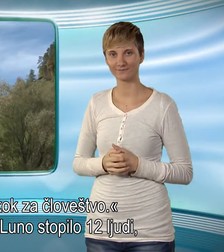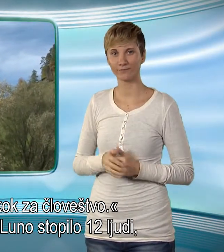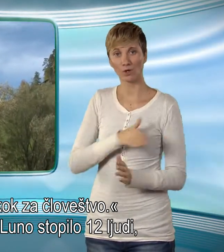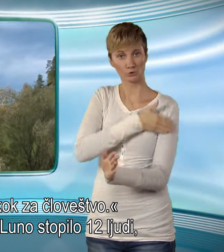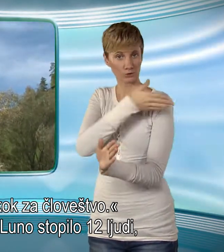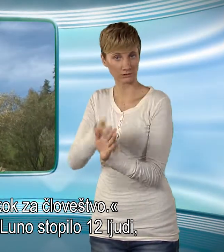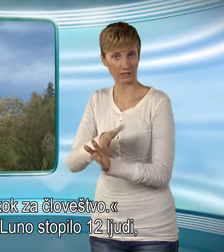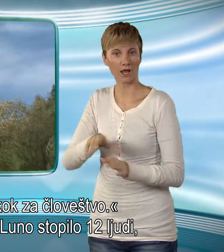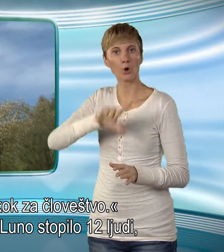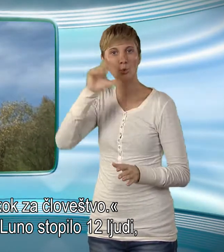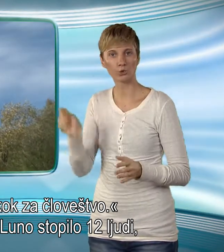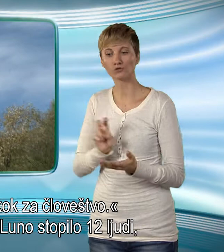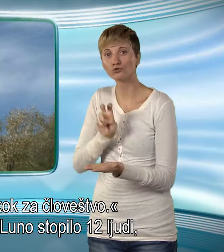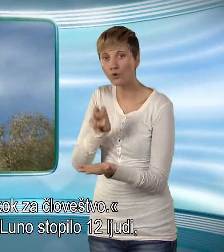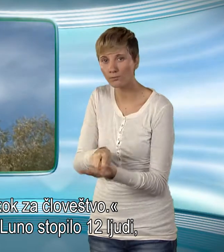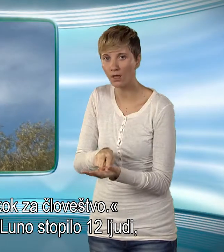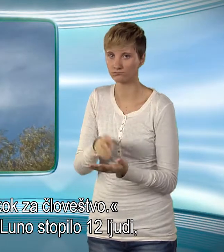Doslej je na Luno stopilo 12 ljudi.